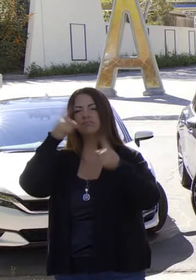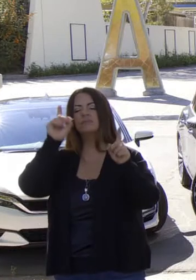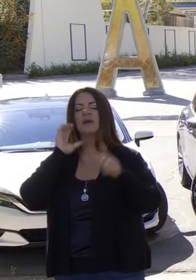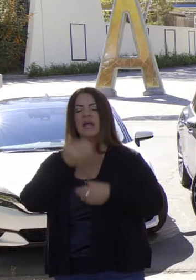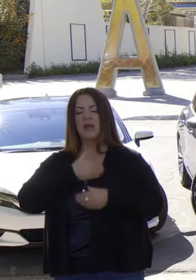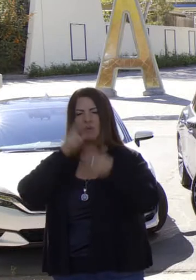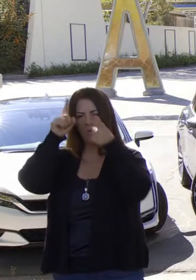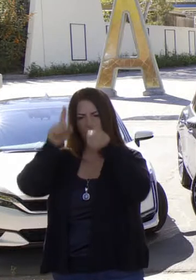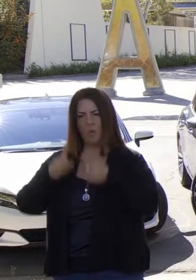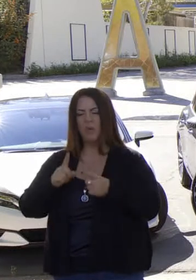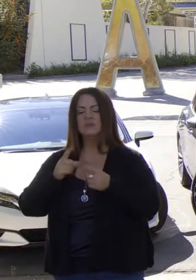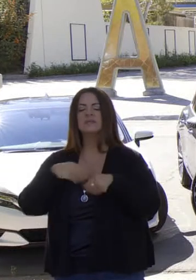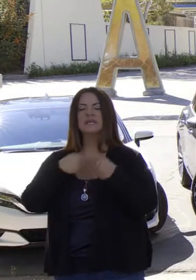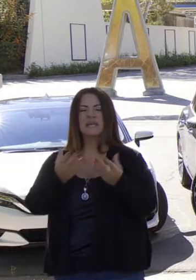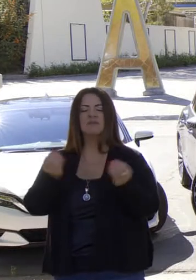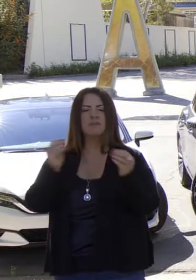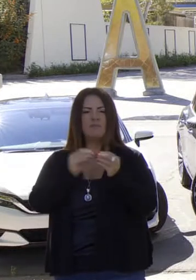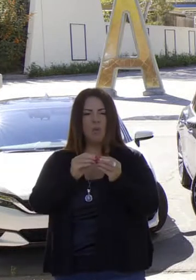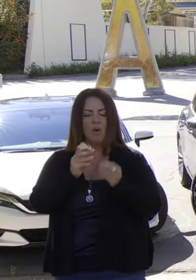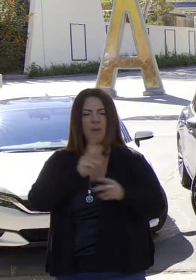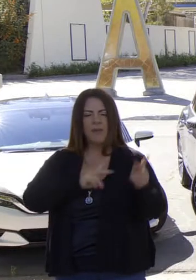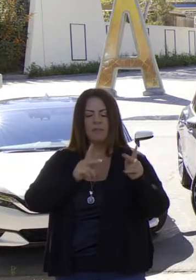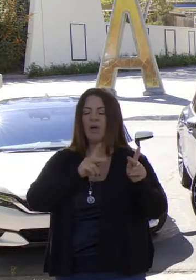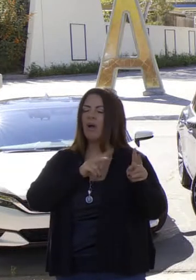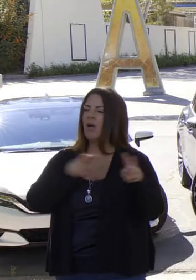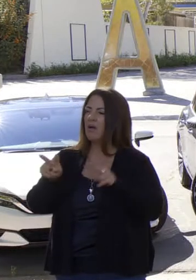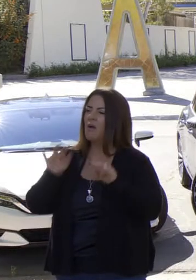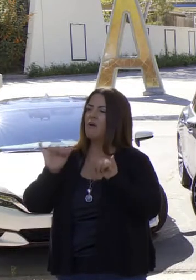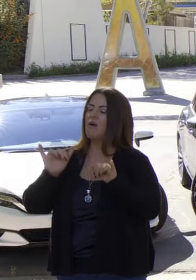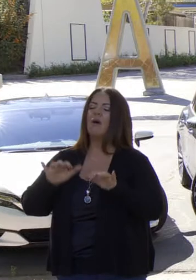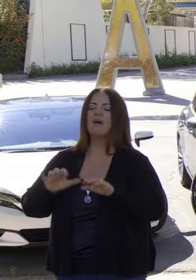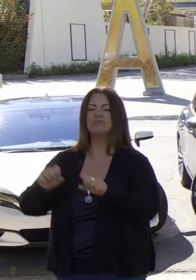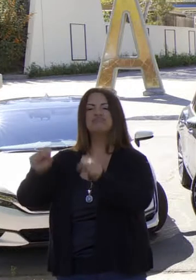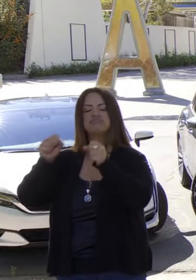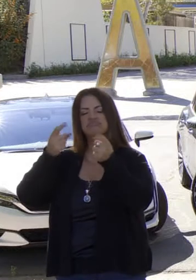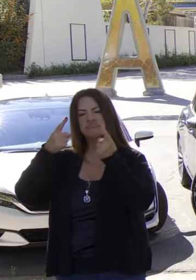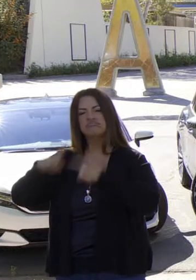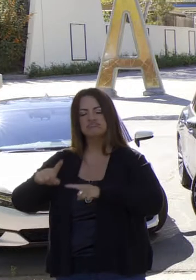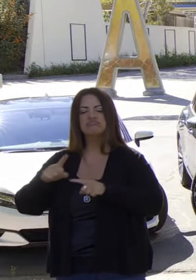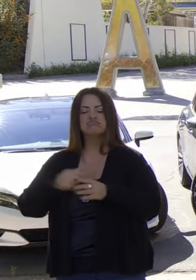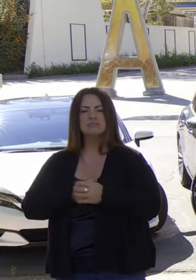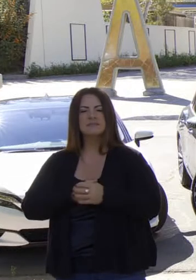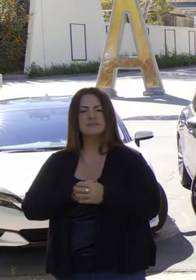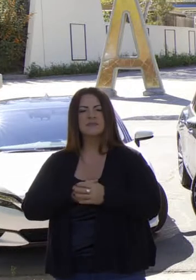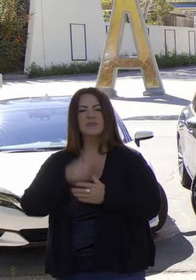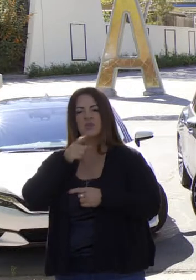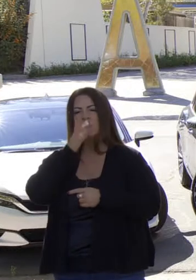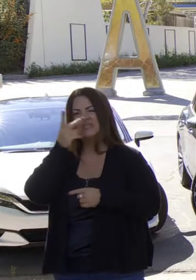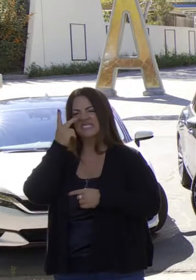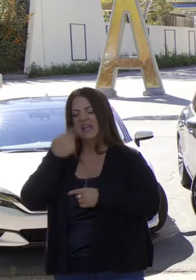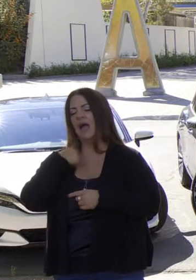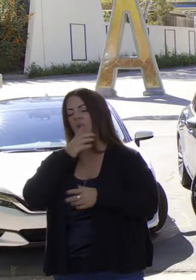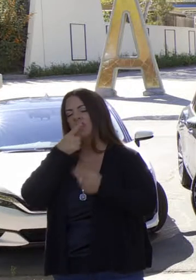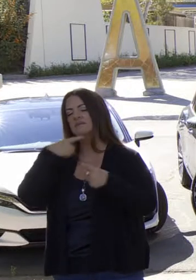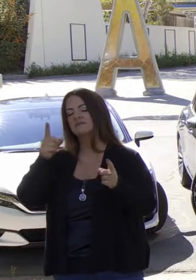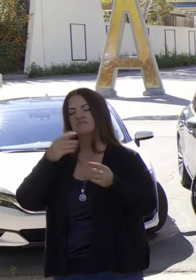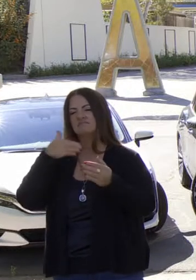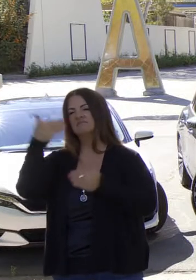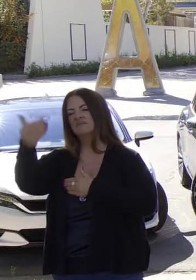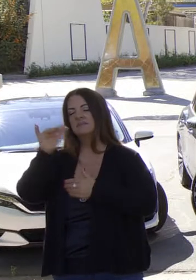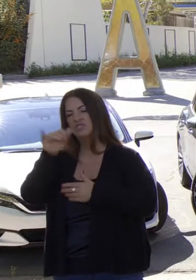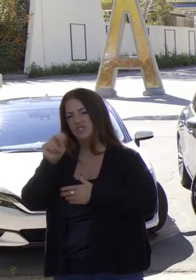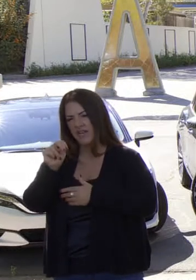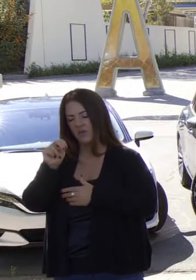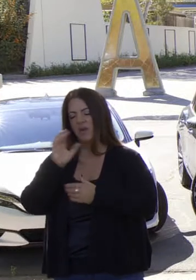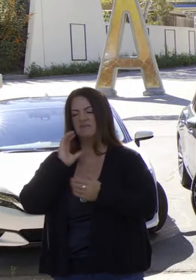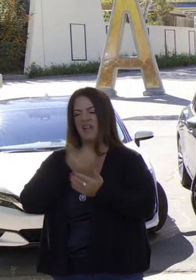de incentivar nuestras adaptaciones y veremos mucho más en este espacio. Veremos más de